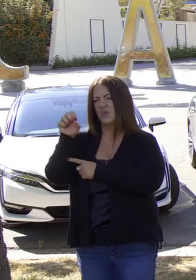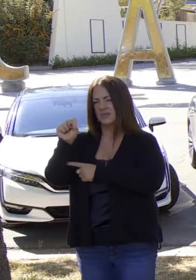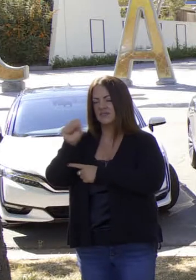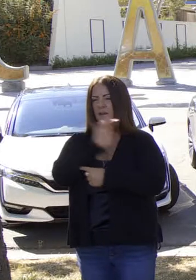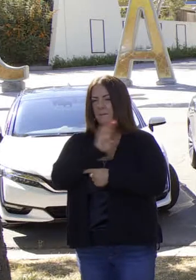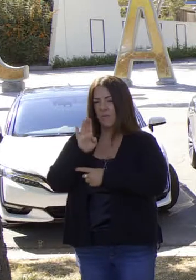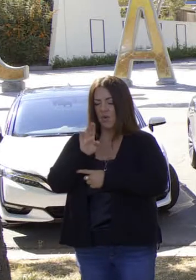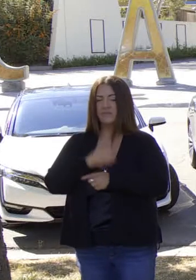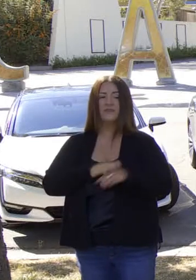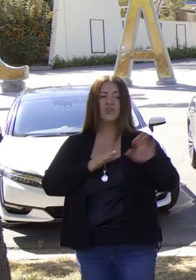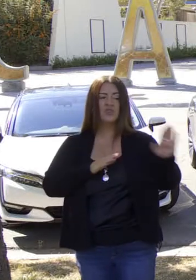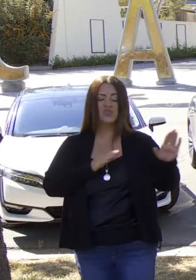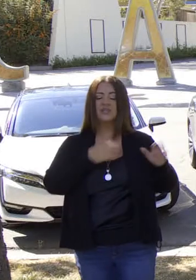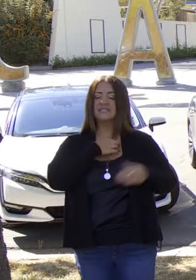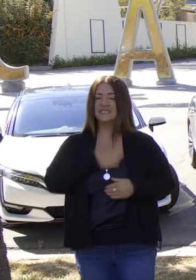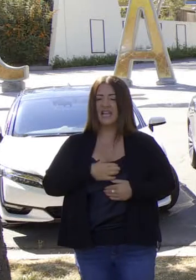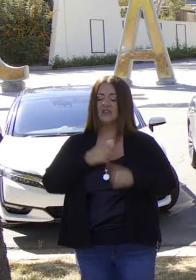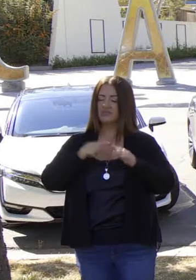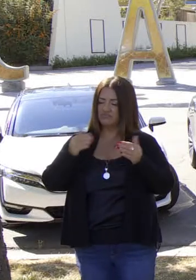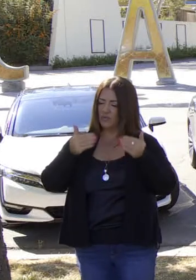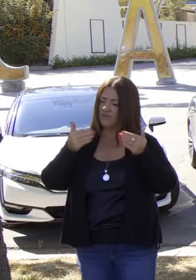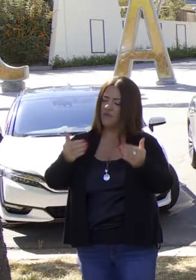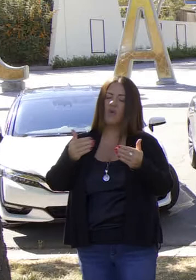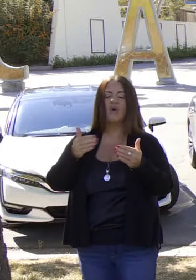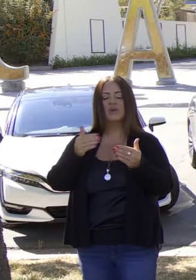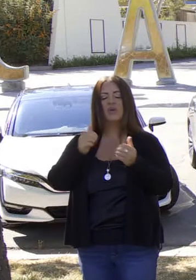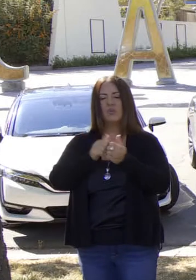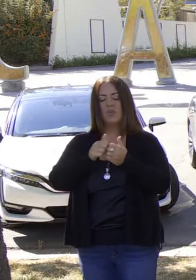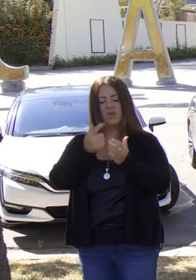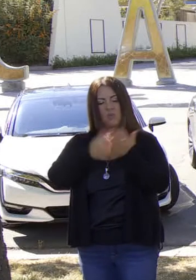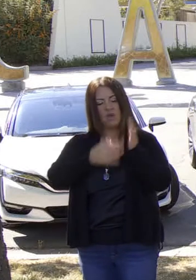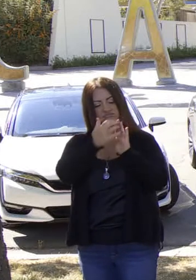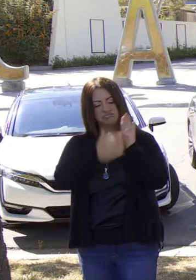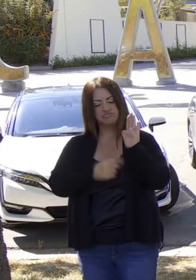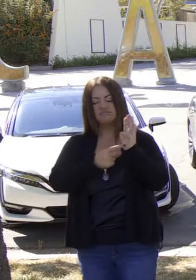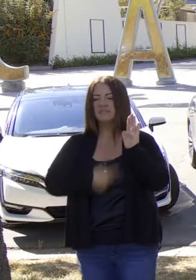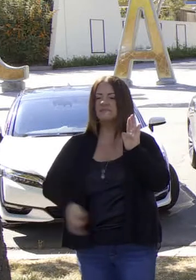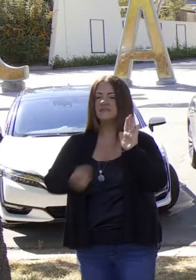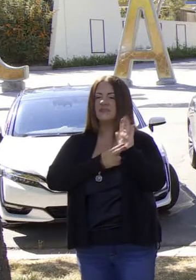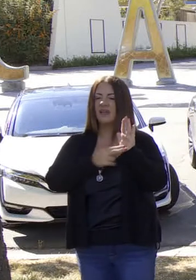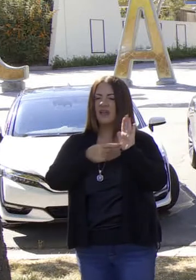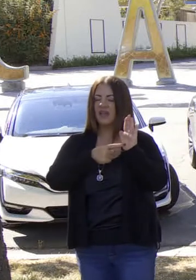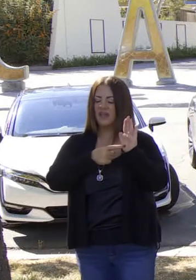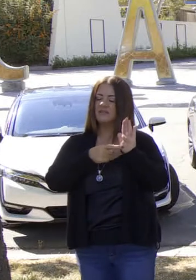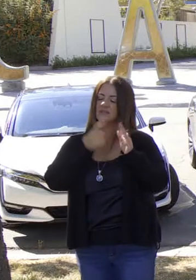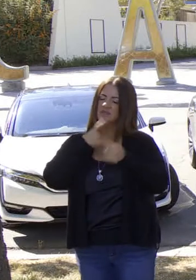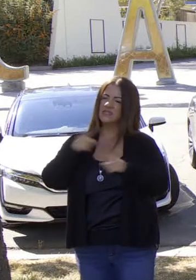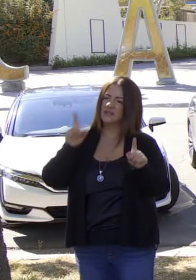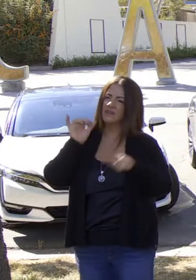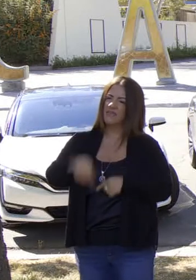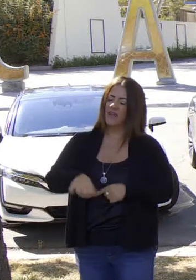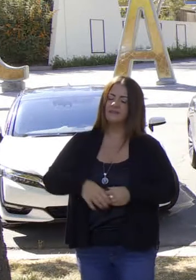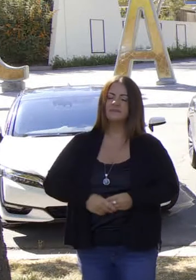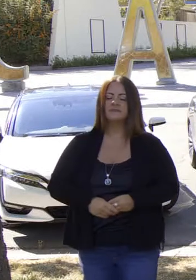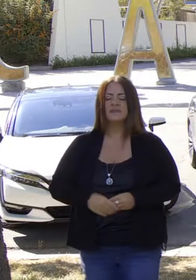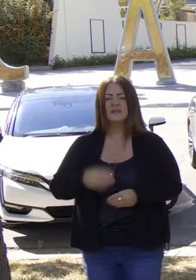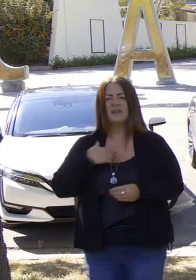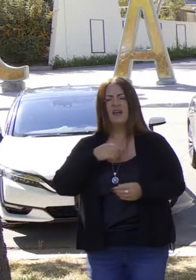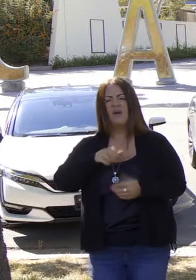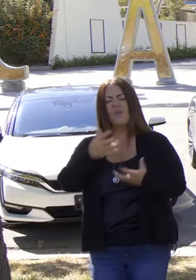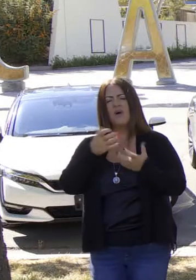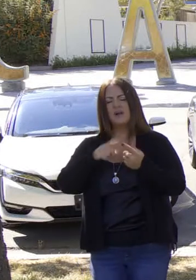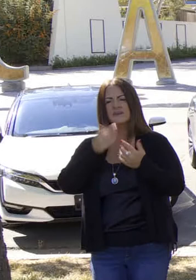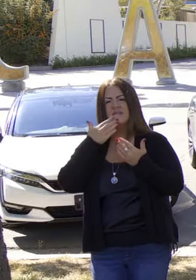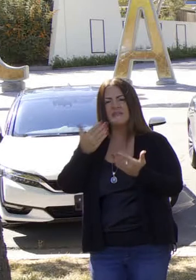hablará de los esfuerzos hasta la fecha y su deseo de seguir adelante con el espíritu y la letra de esta orden ejecutiva. Quiero dar